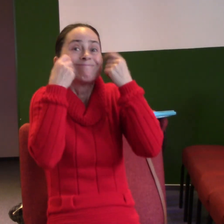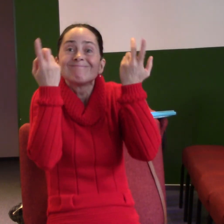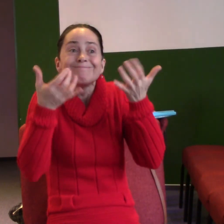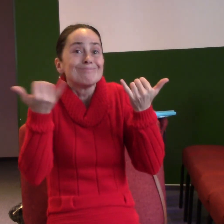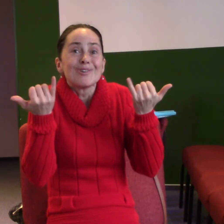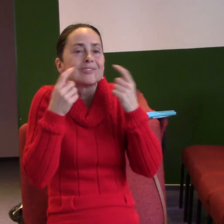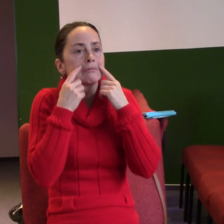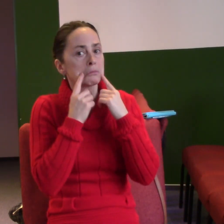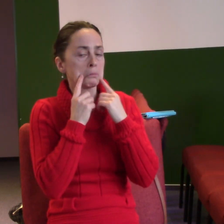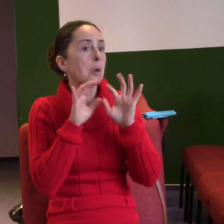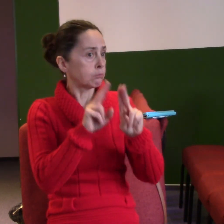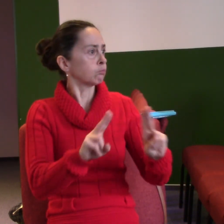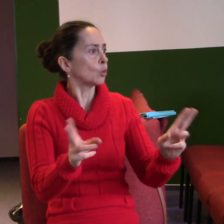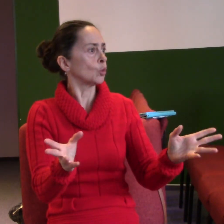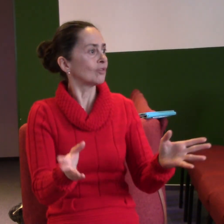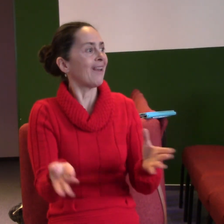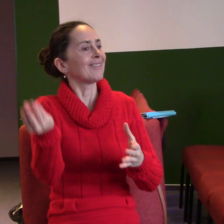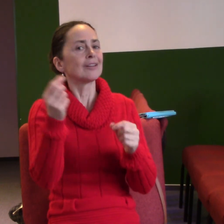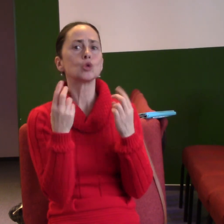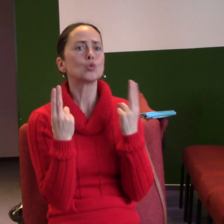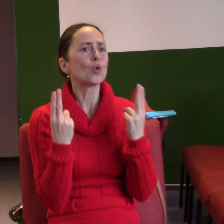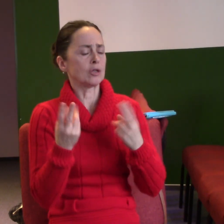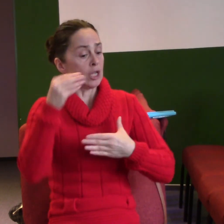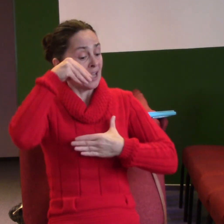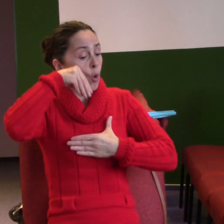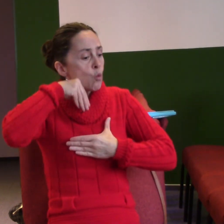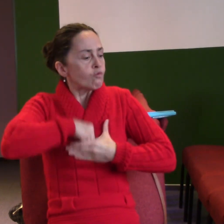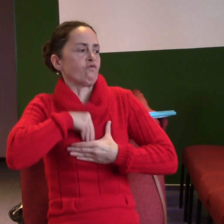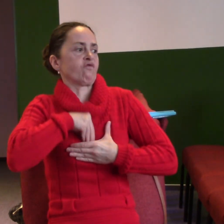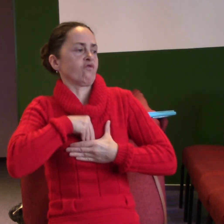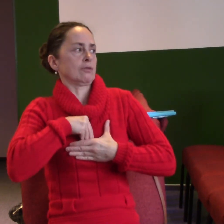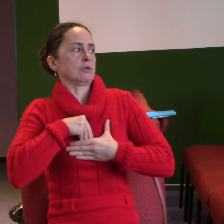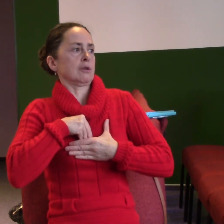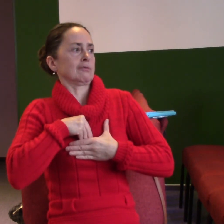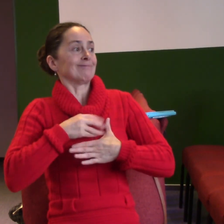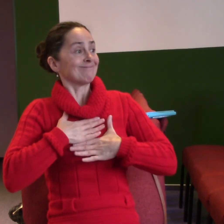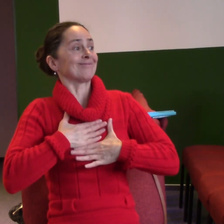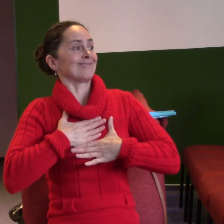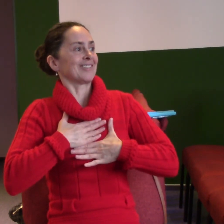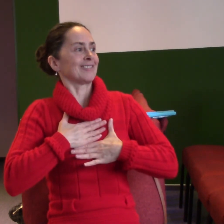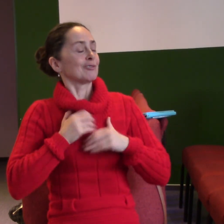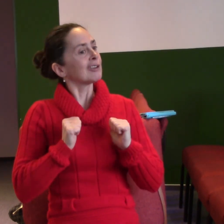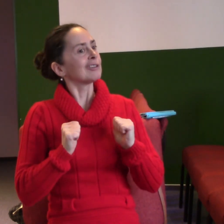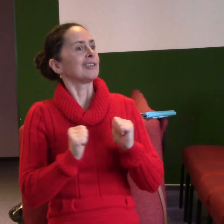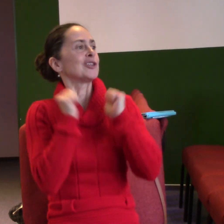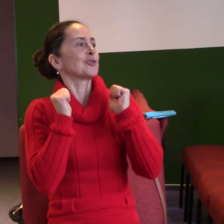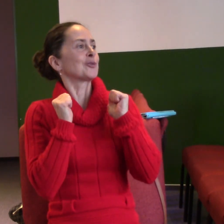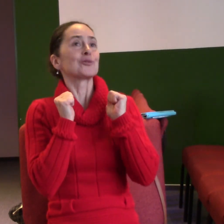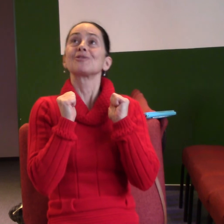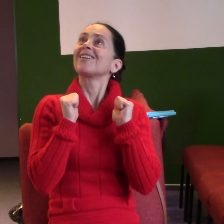Jde tady o tu vnitřní radost, o tu jistotu, o radost, která úplně všechno mění. Radost jistoty. Radost, kterou